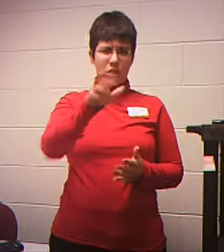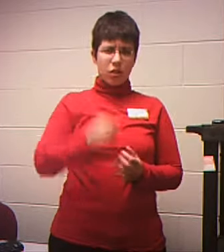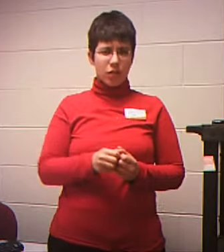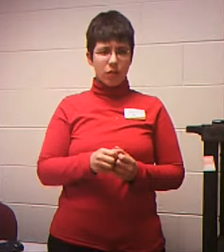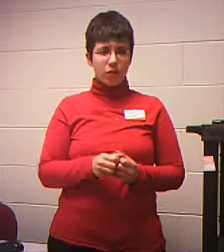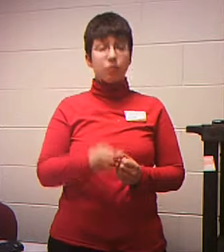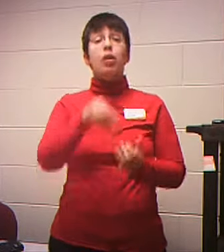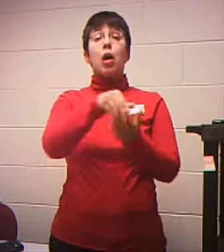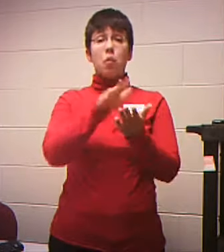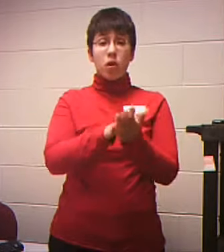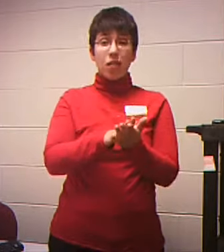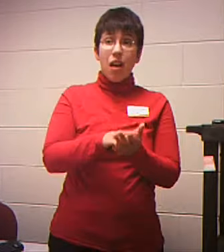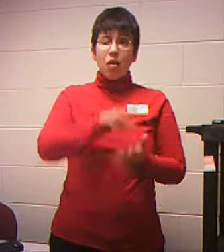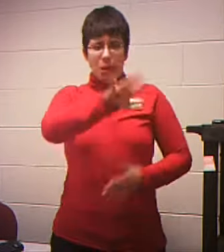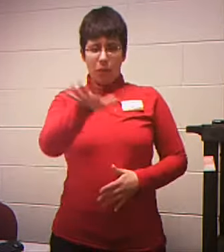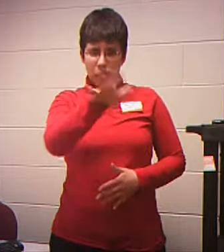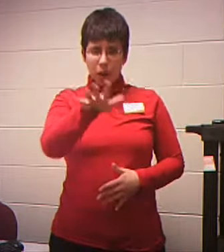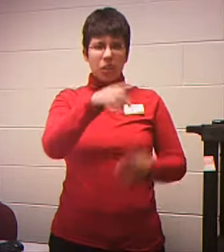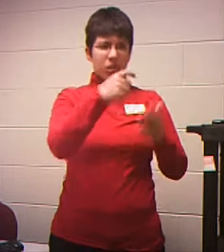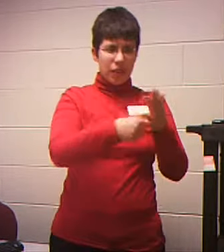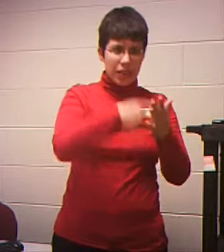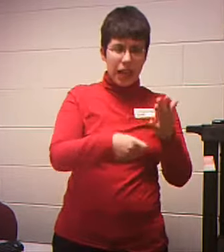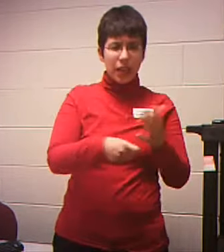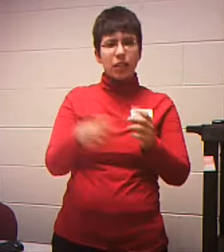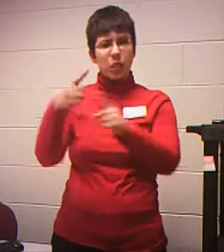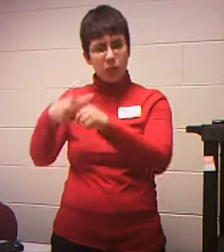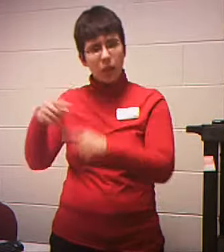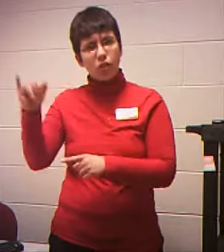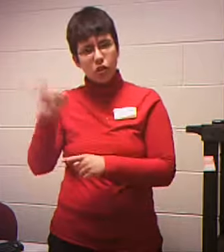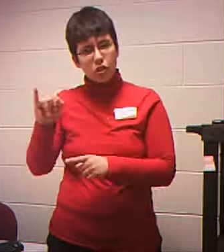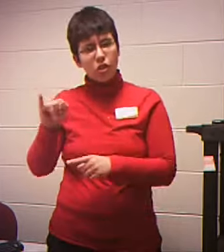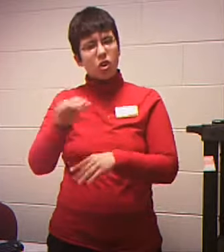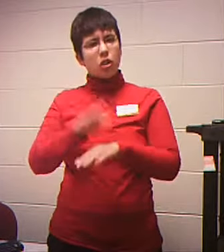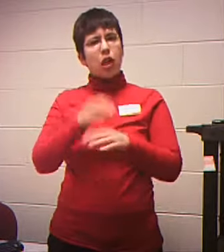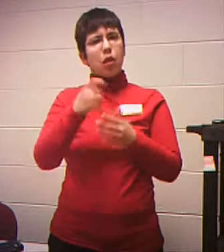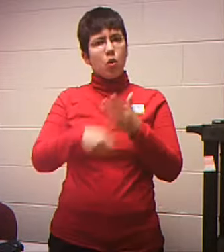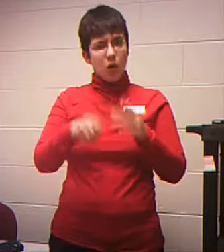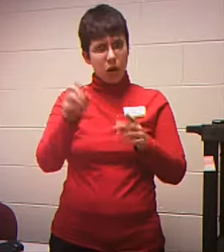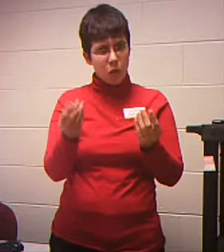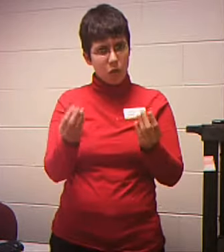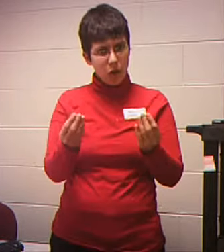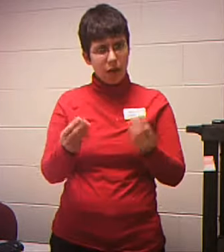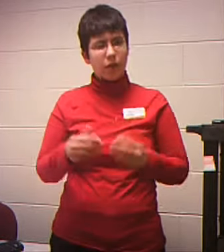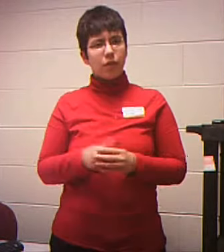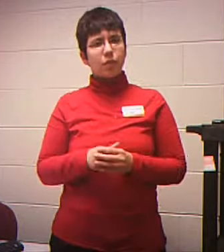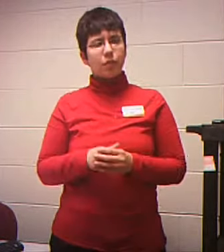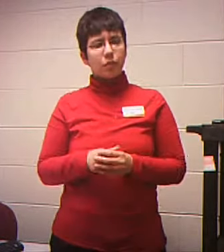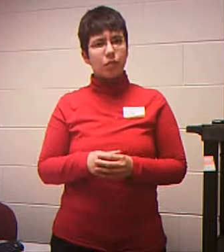es And Insurance Is On The Particular Rental Property If It Is One Or Even If It's Not If's